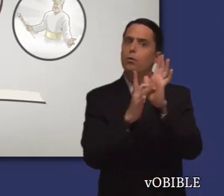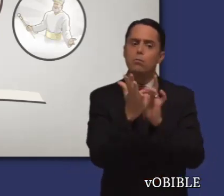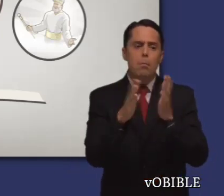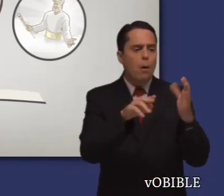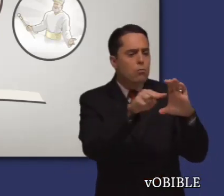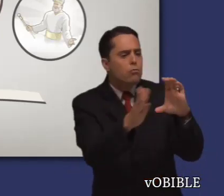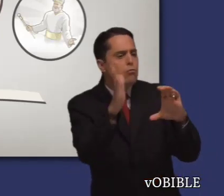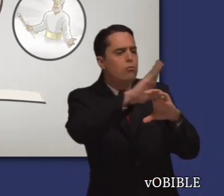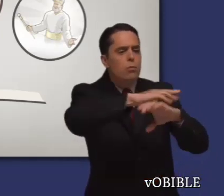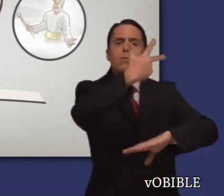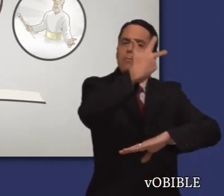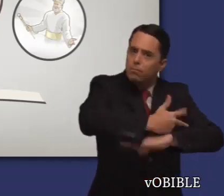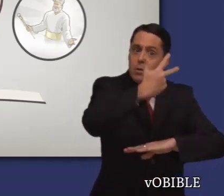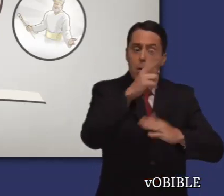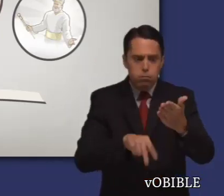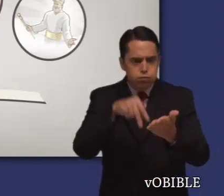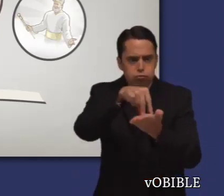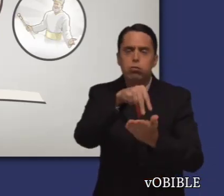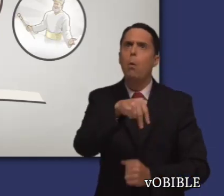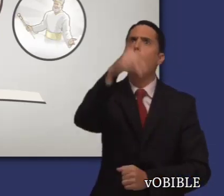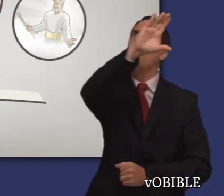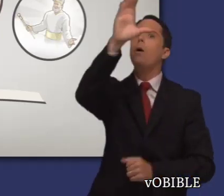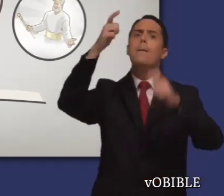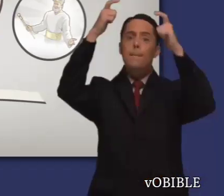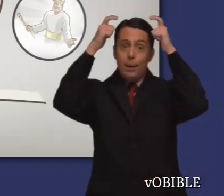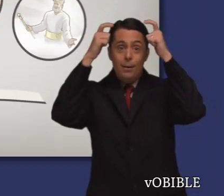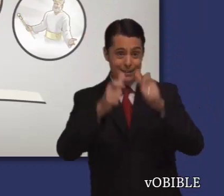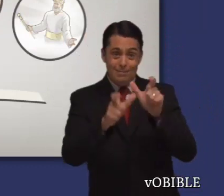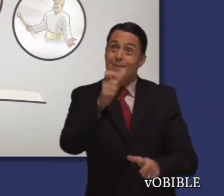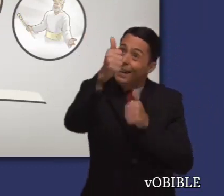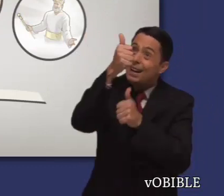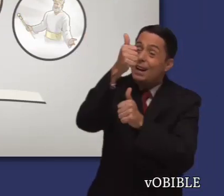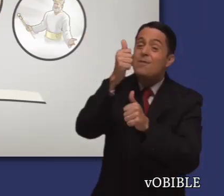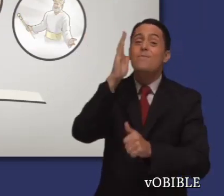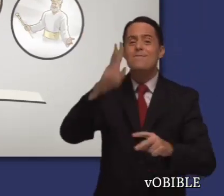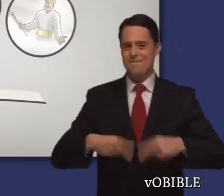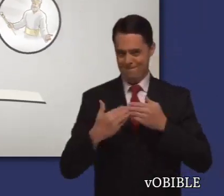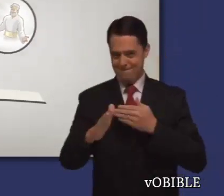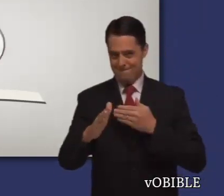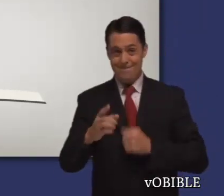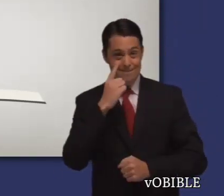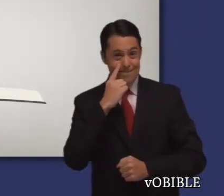su propia muerte y resurrección, que nos permitirán vivir para siempre bajo el reino de Dios.